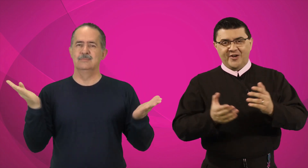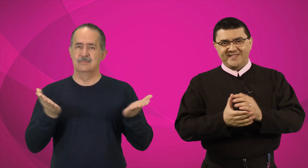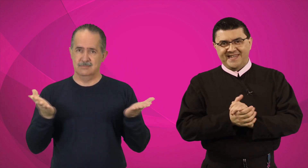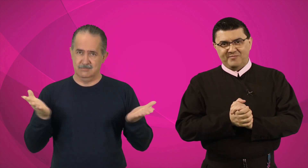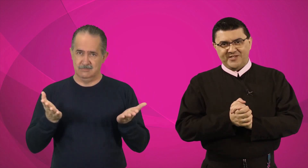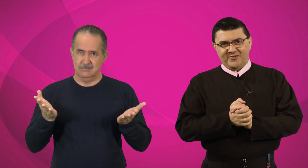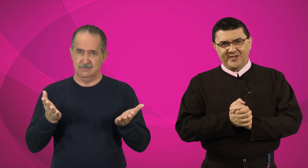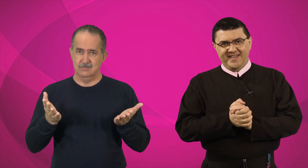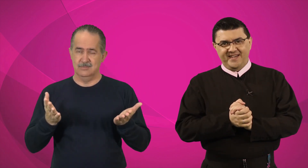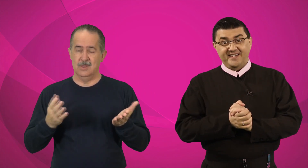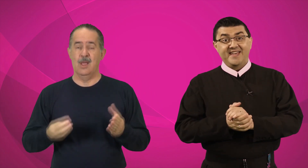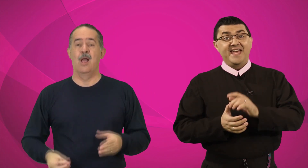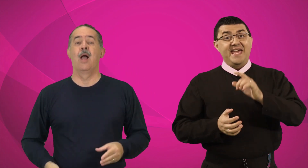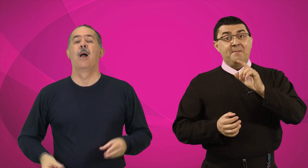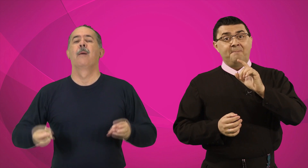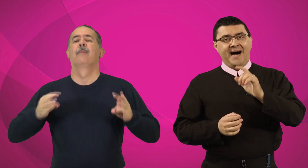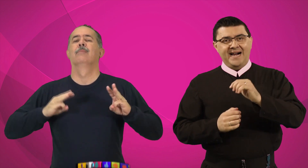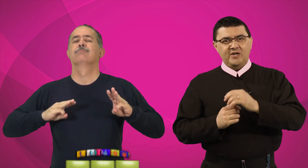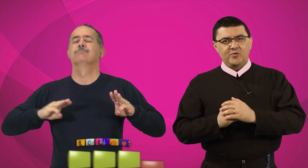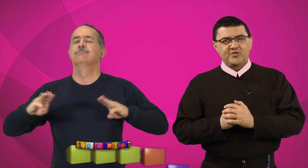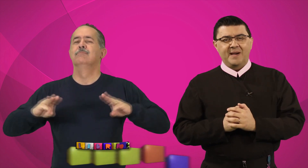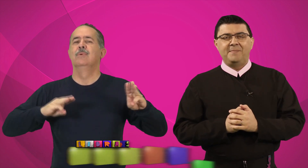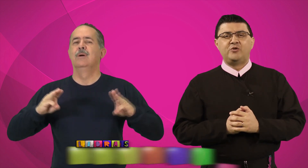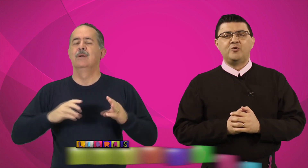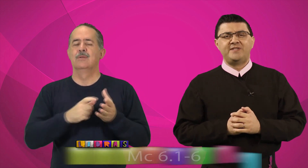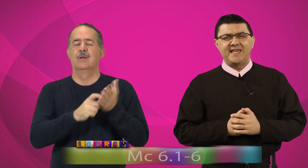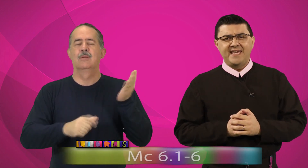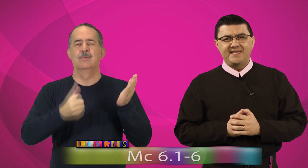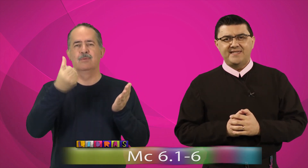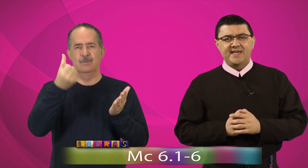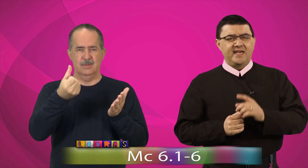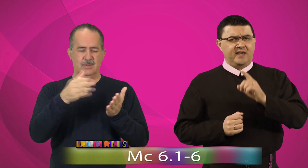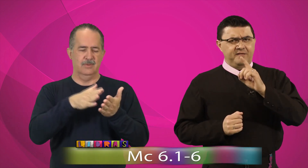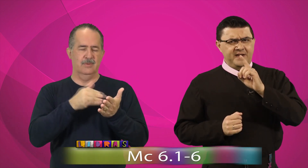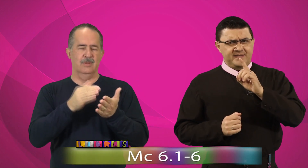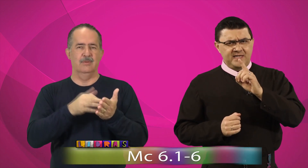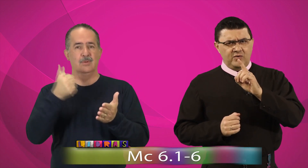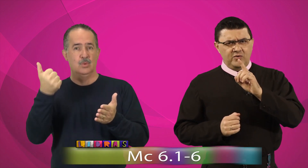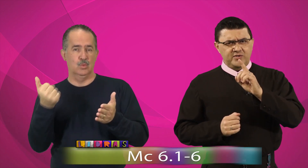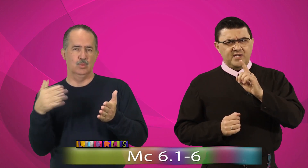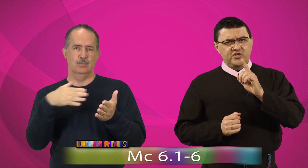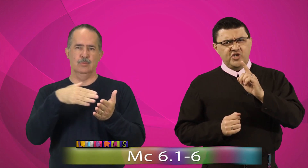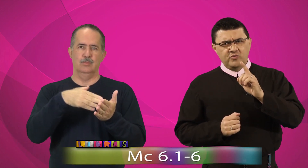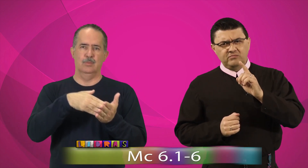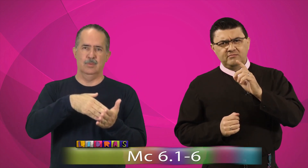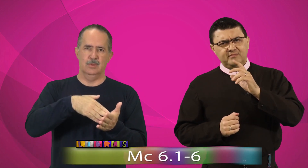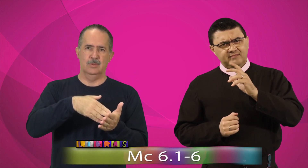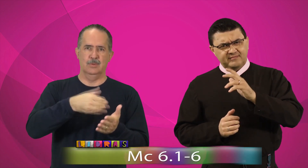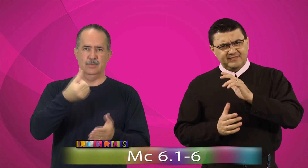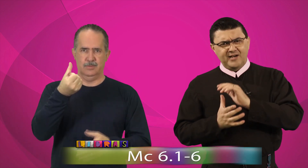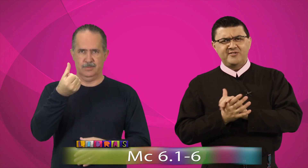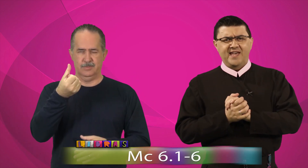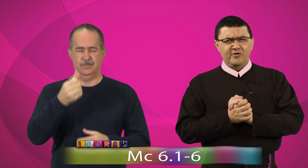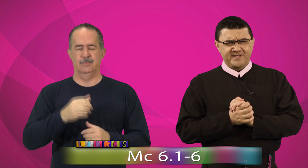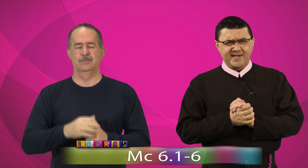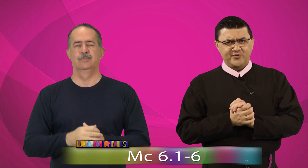que nós iremos acolher é Marcos, capítulo 6, versículos de 1 ao 6.